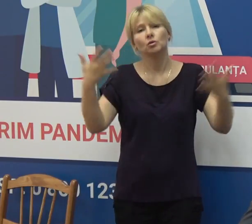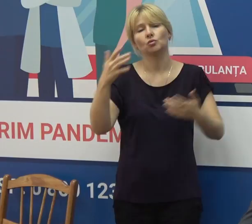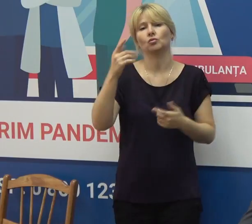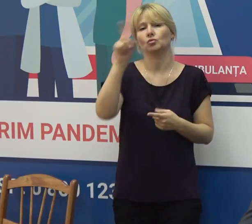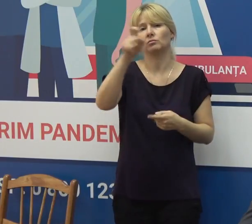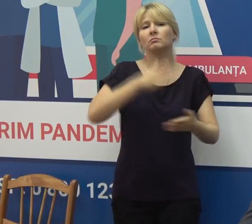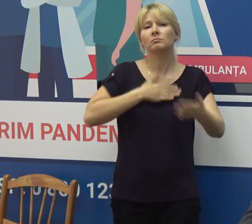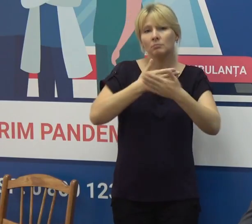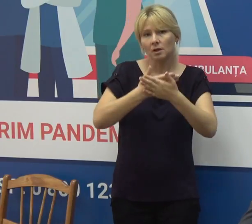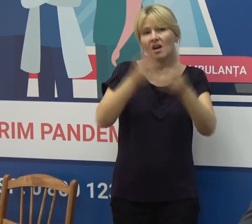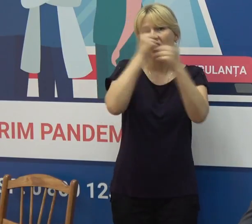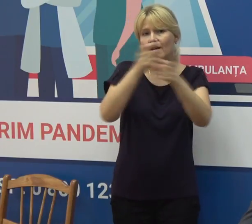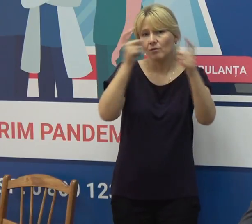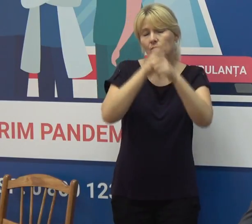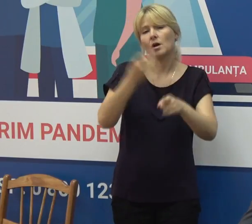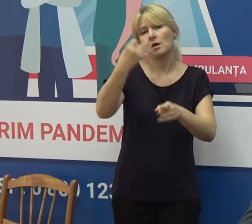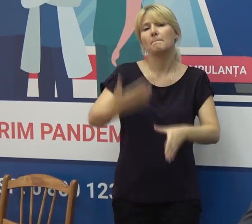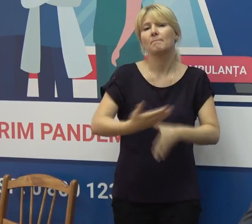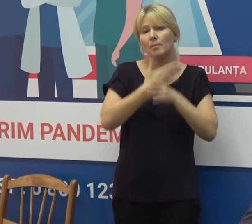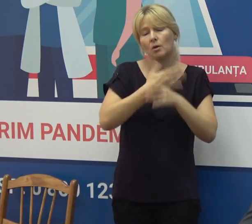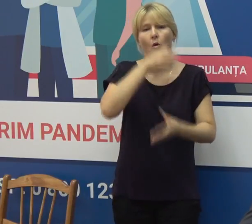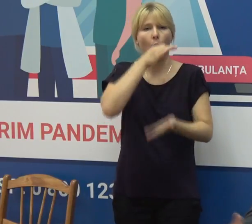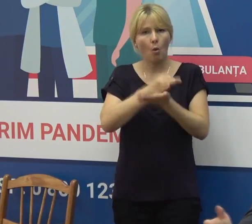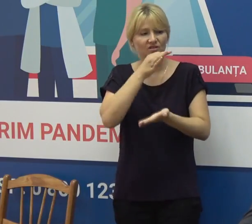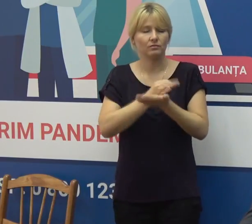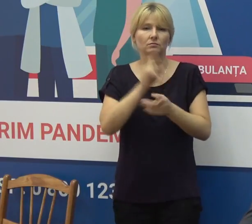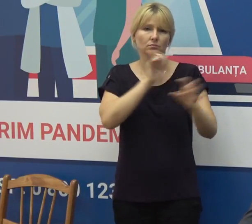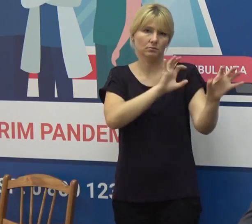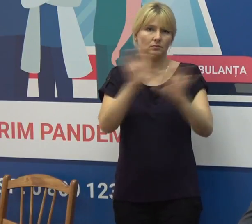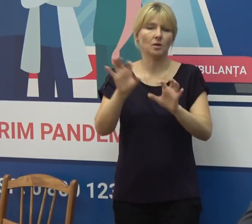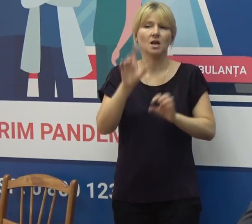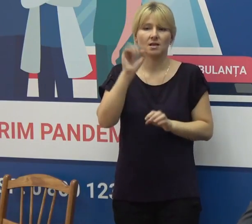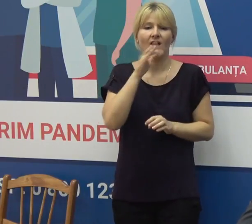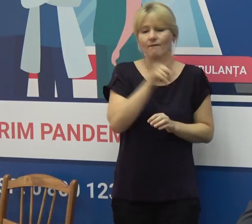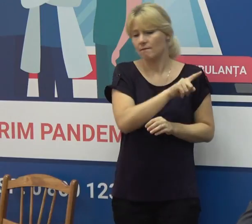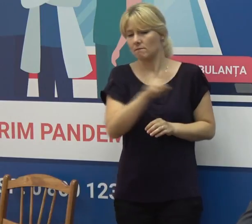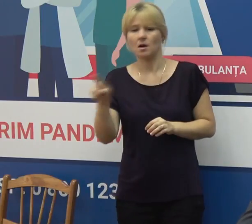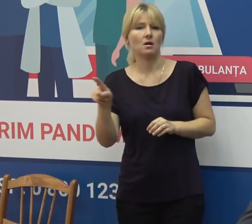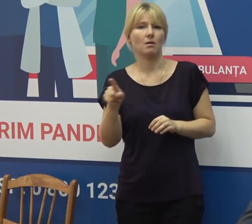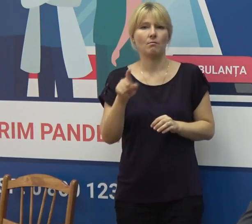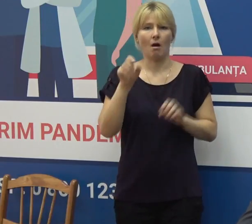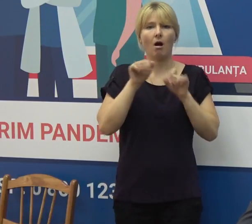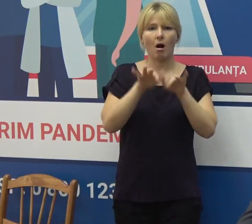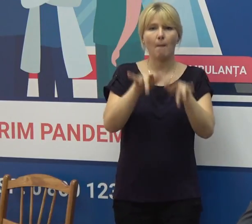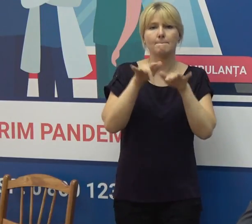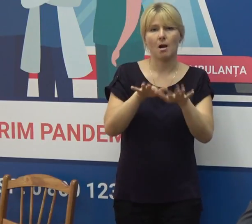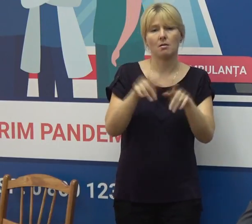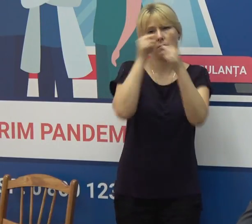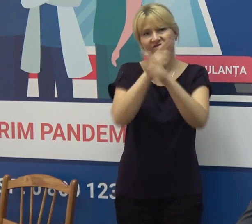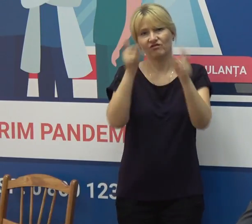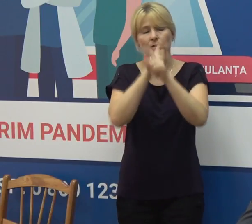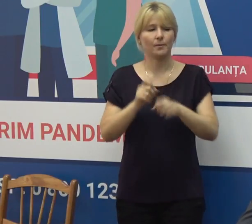media care sunt solidari și responsabili în acest sens pe parcursul toatei campanii.